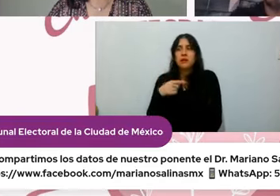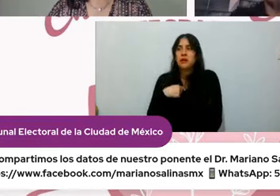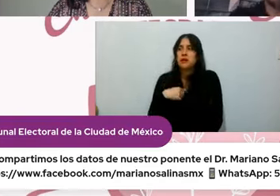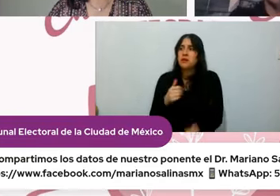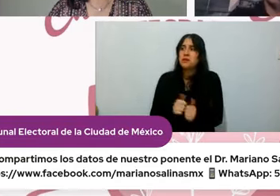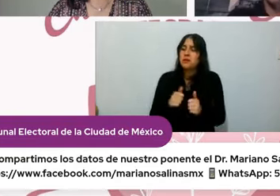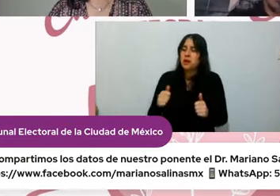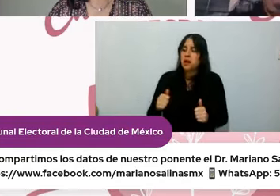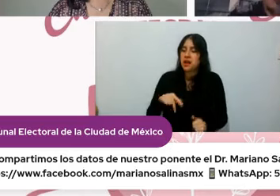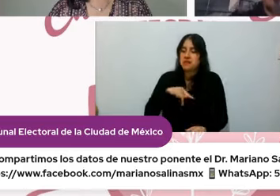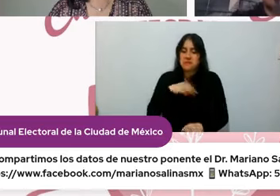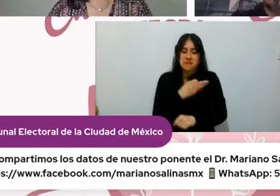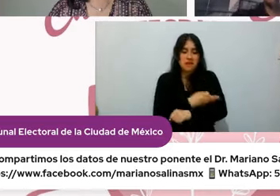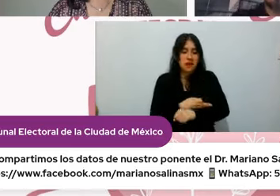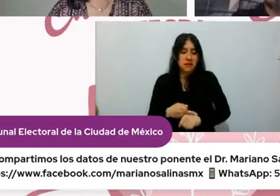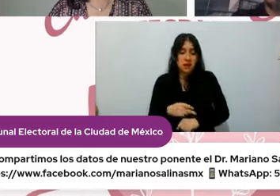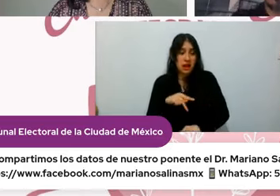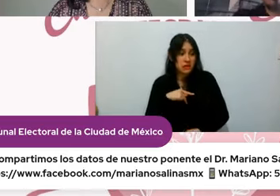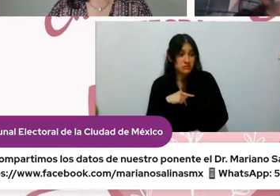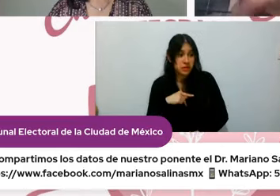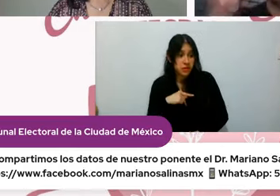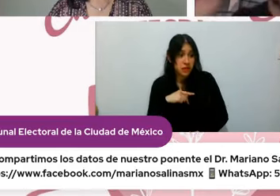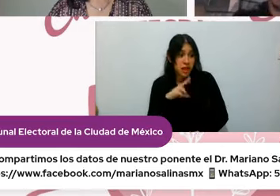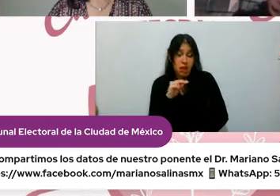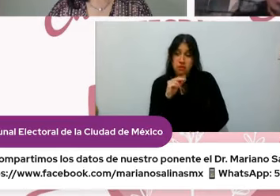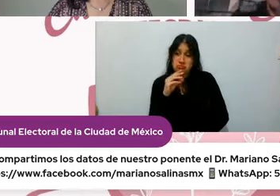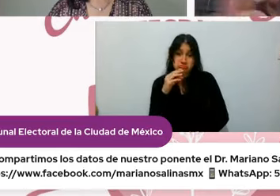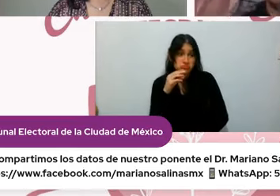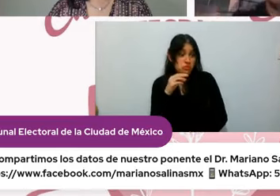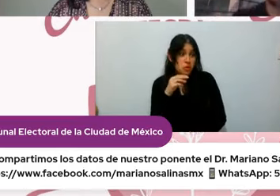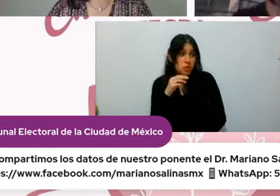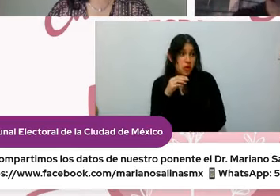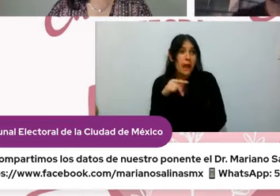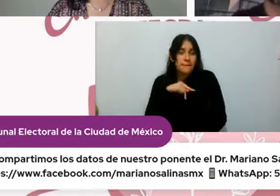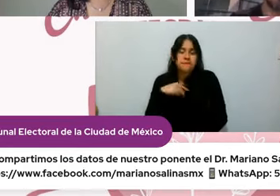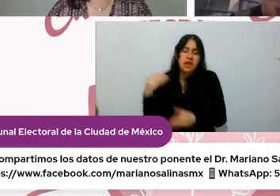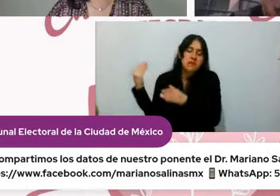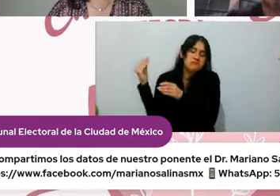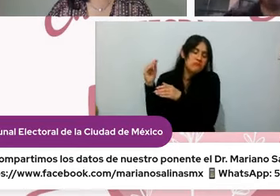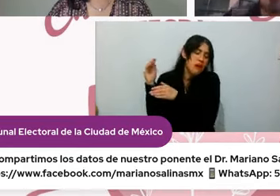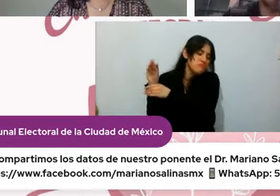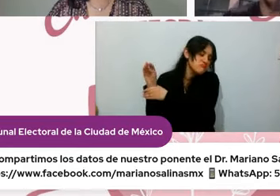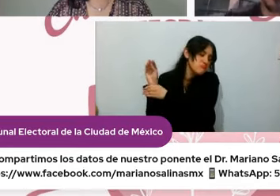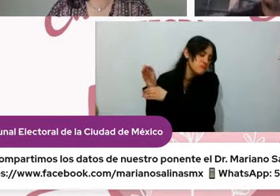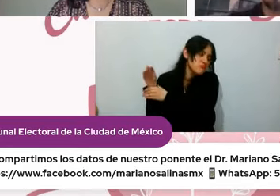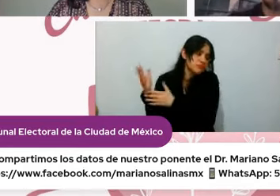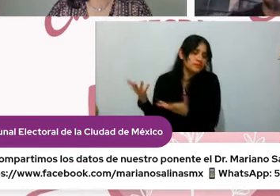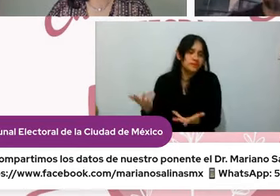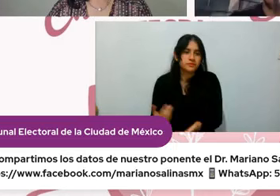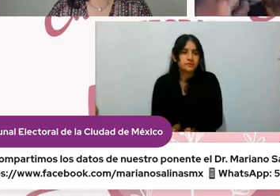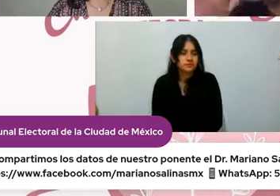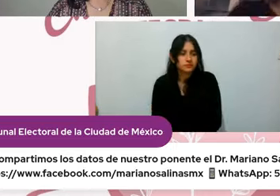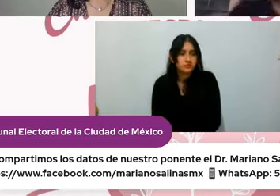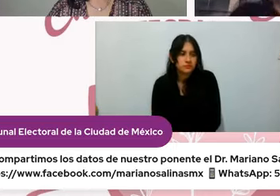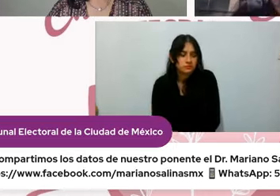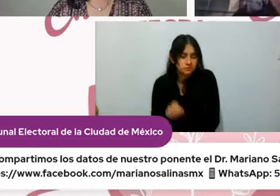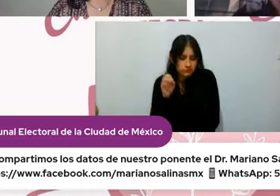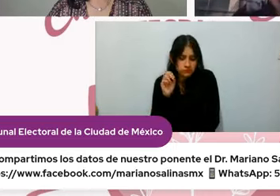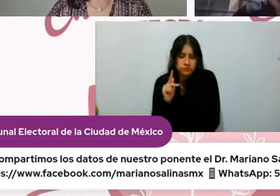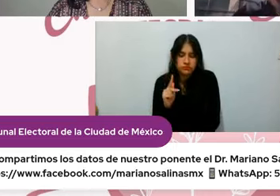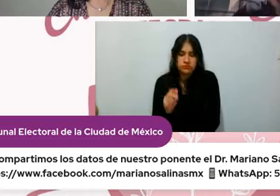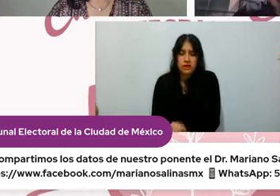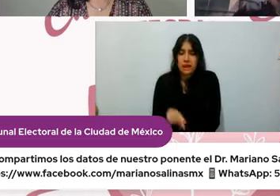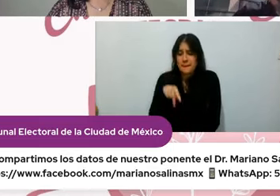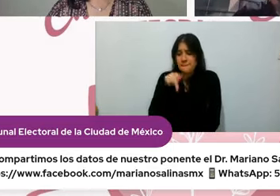conservadora me deja de hablar porque ahora soy divorciado porque pues sí va a estar feo al principio pero al final